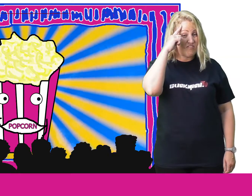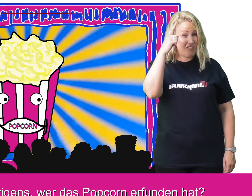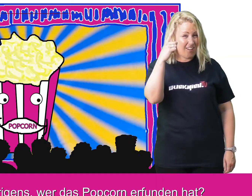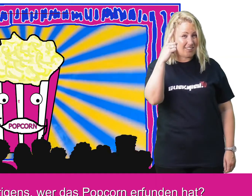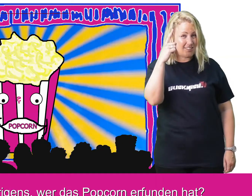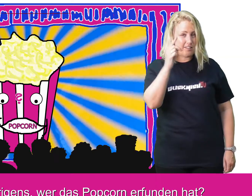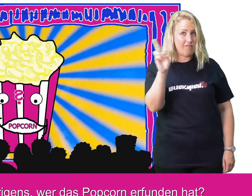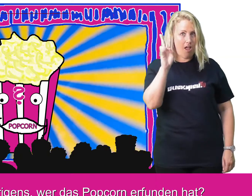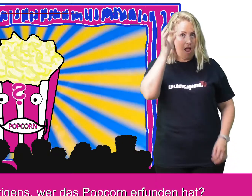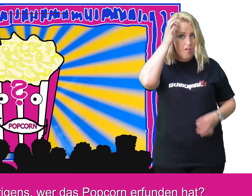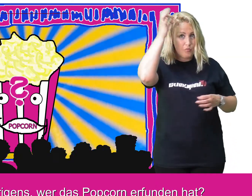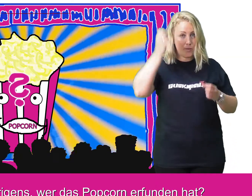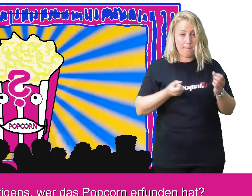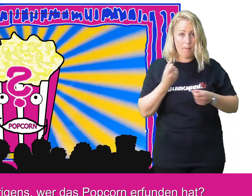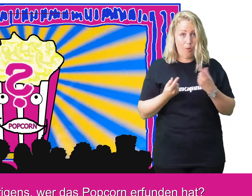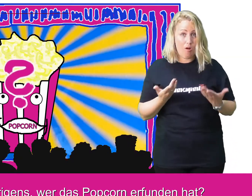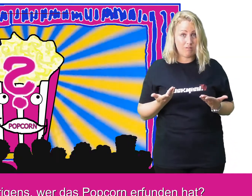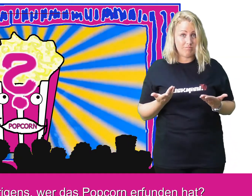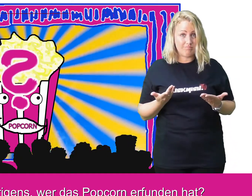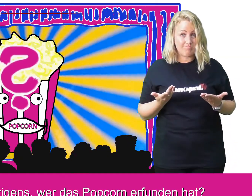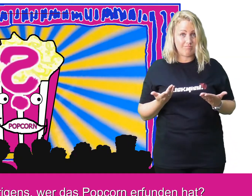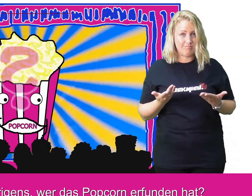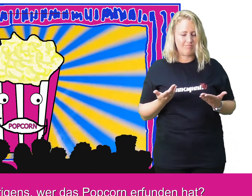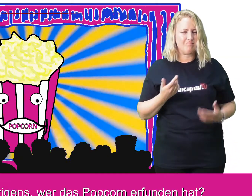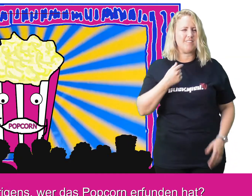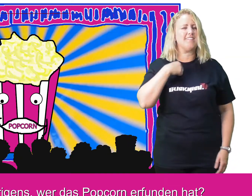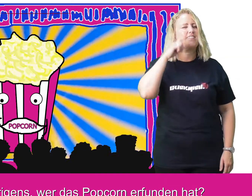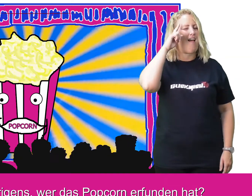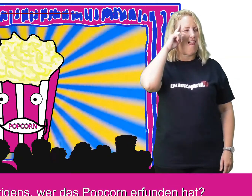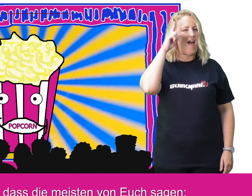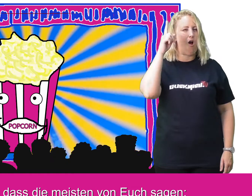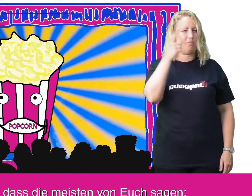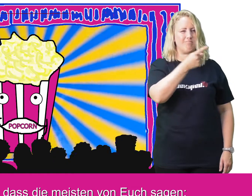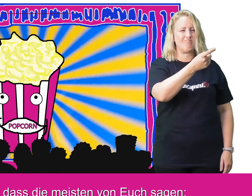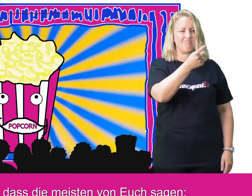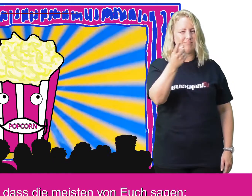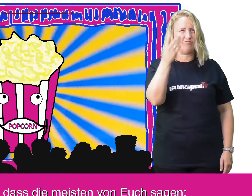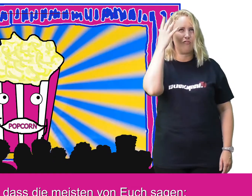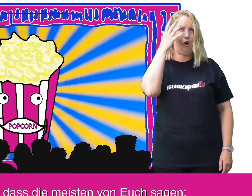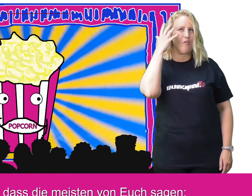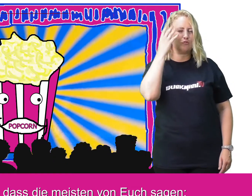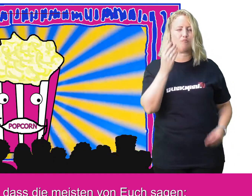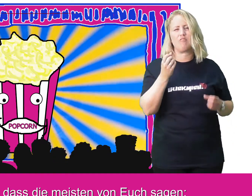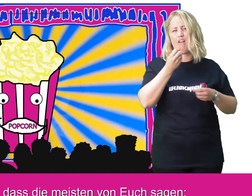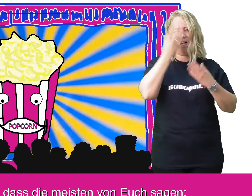Wisst ihr übrigens, wer das Popcorn erfunden hat? Ich wette, dass die meisten von euch sagen,